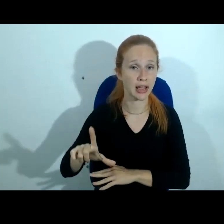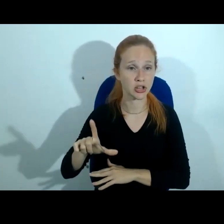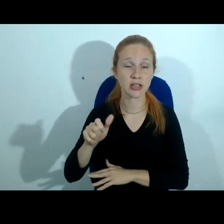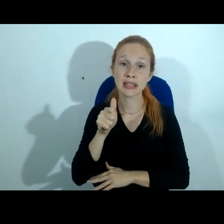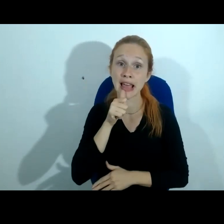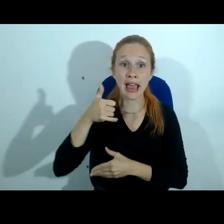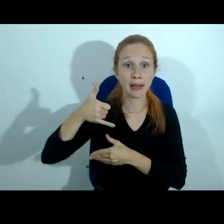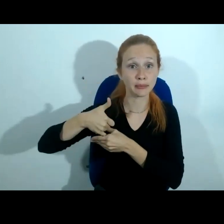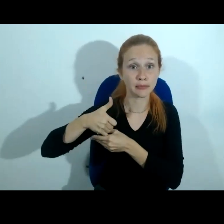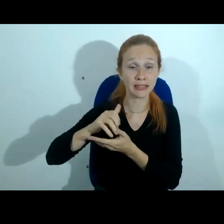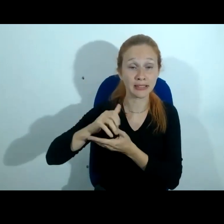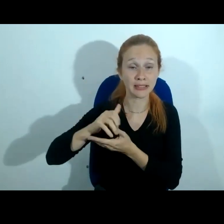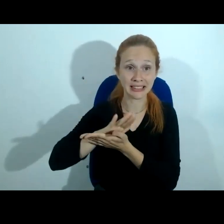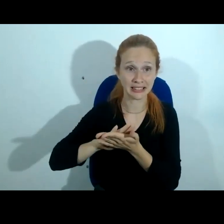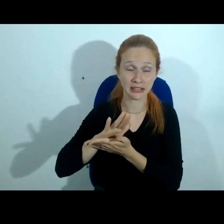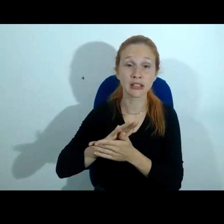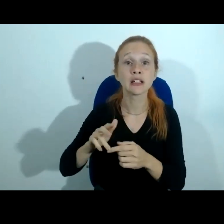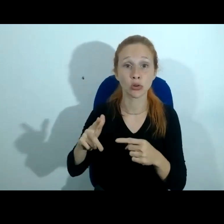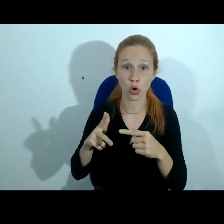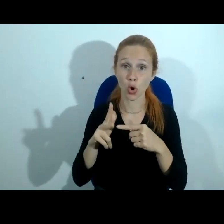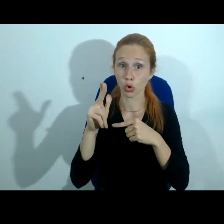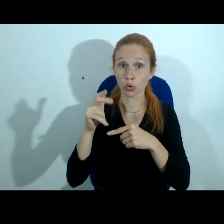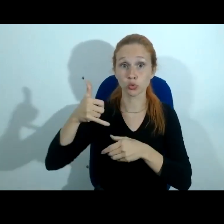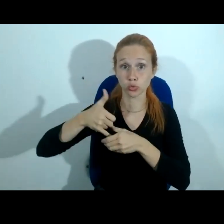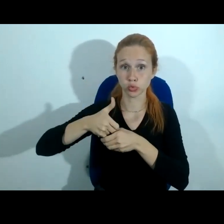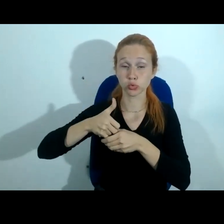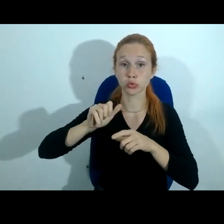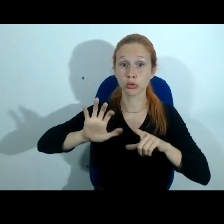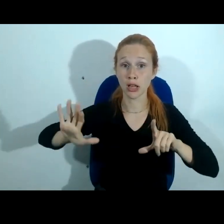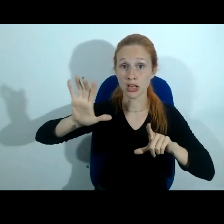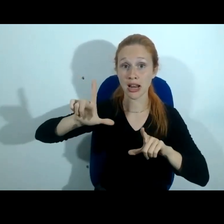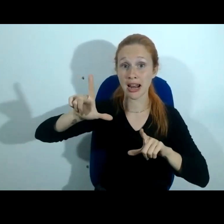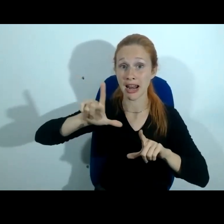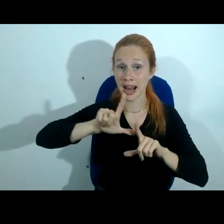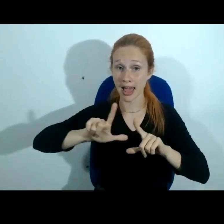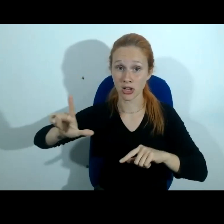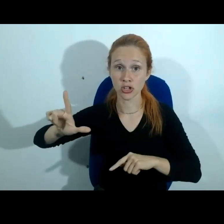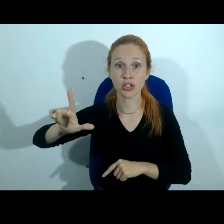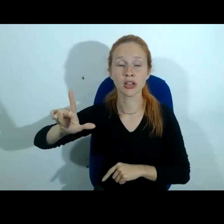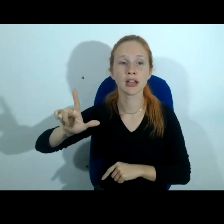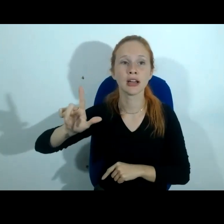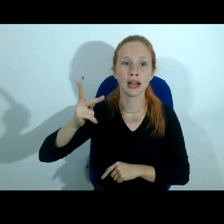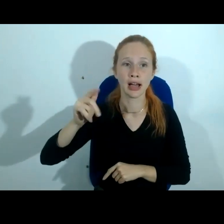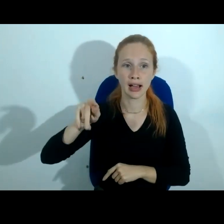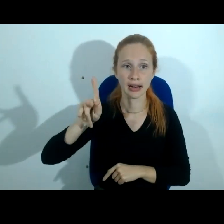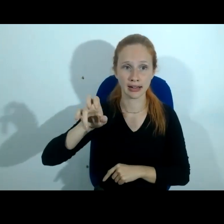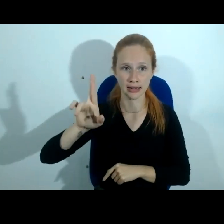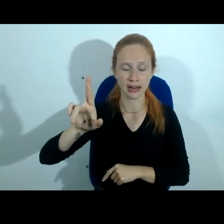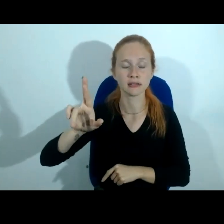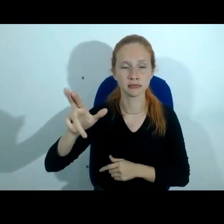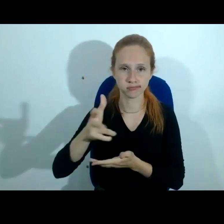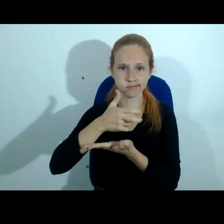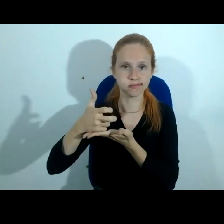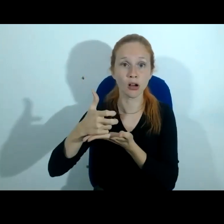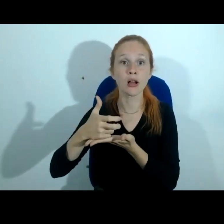afetando a infraestrutura da Costa Leste americana hackers russos cobraram quatro milhões de dólares em